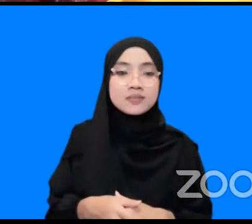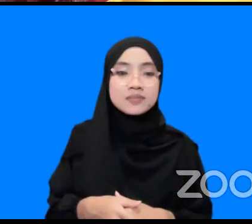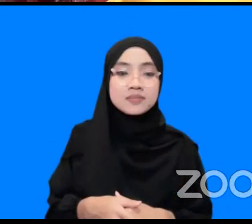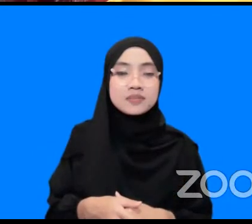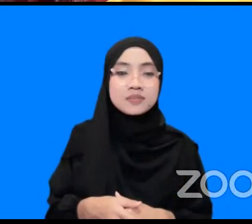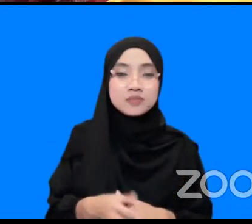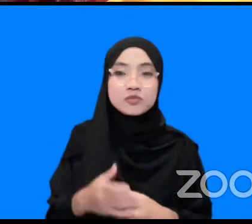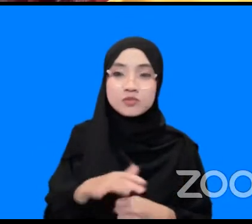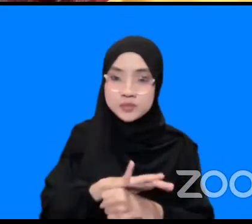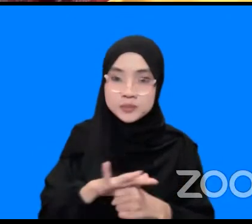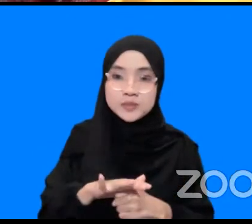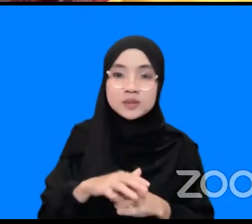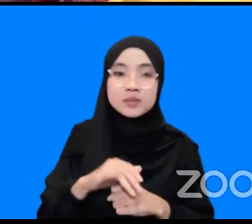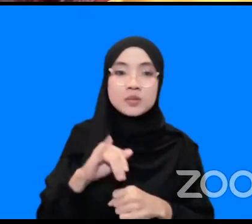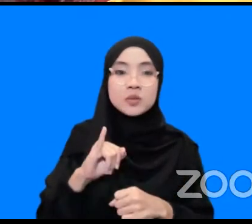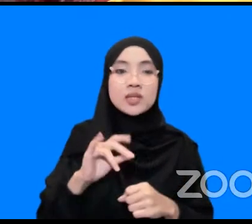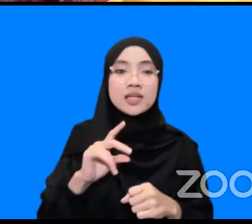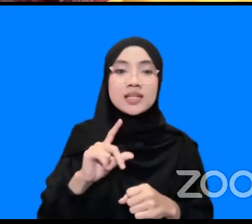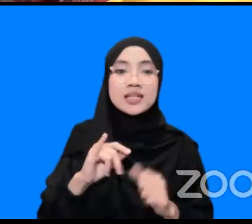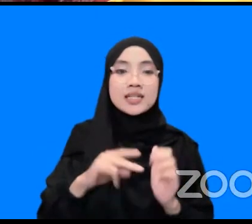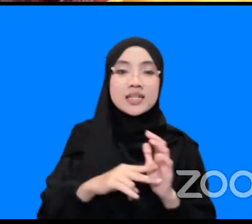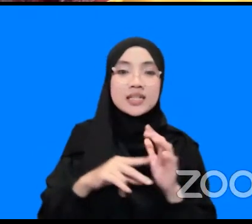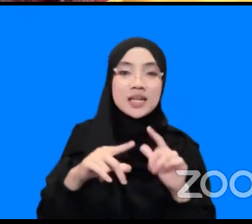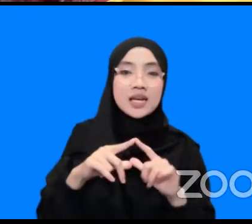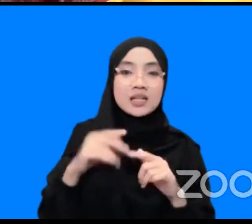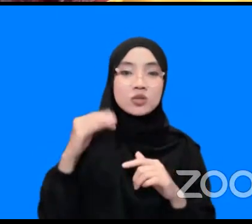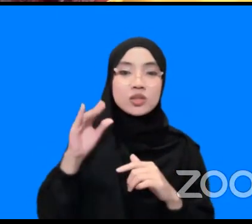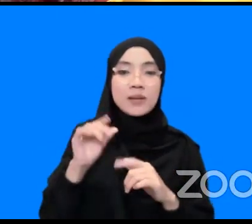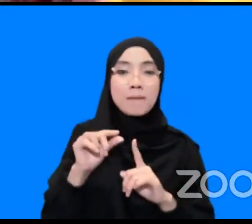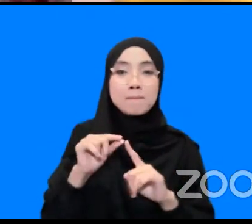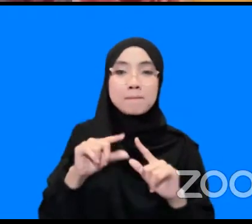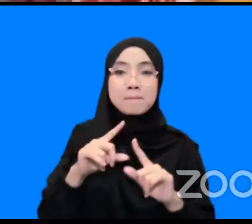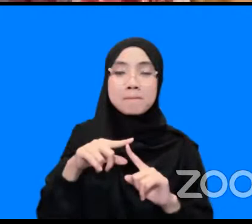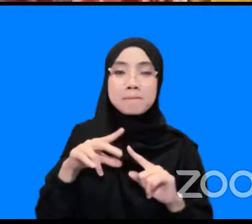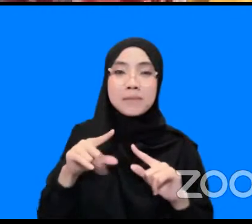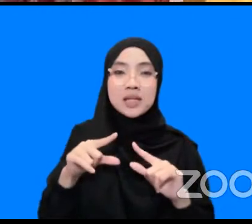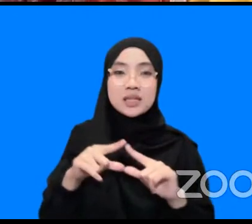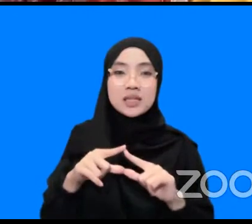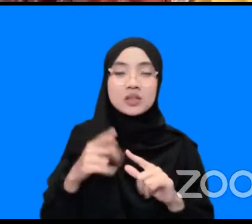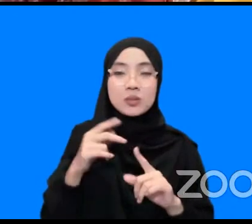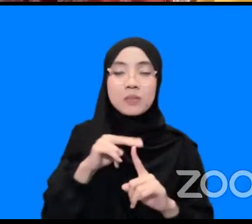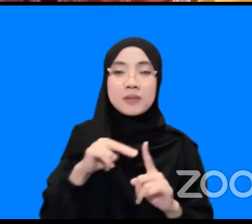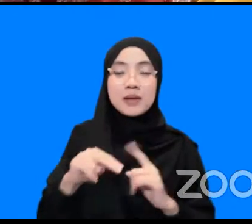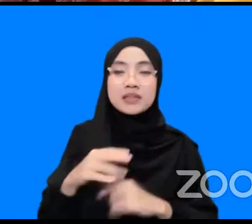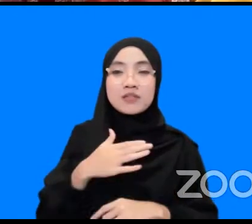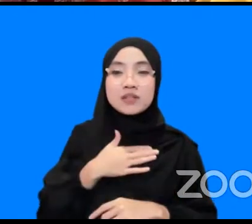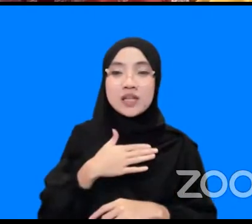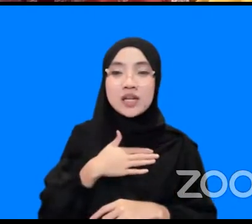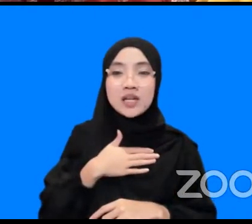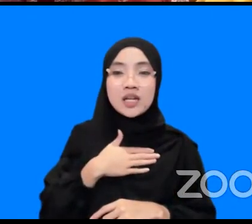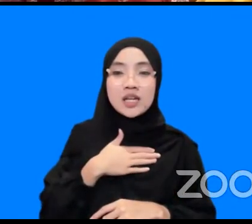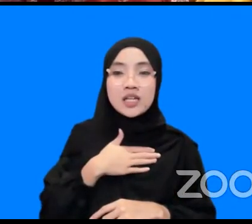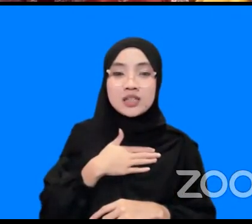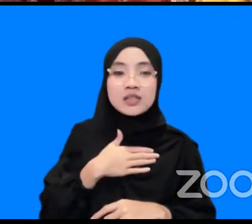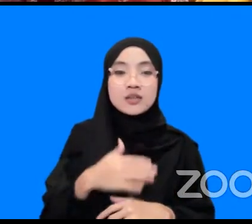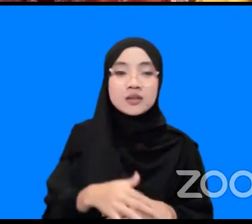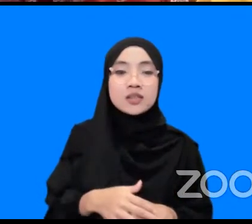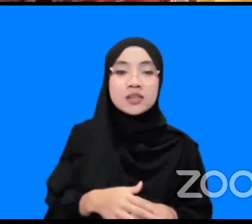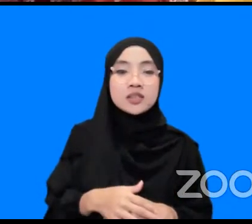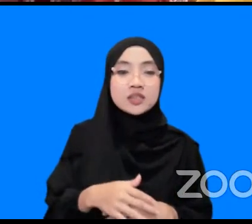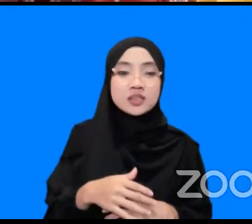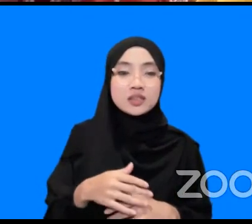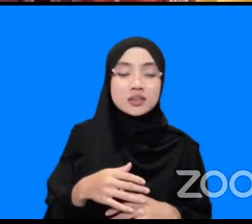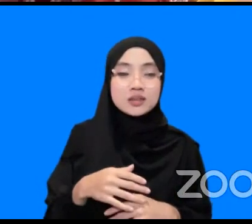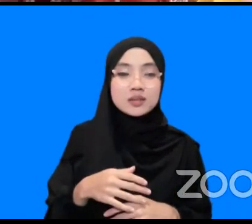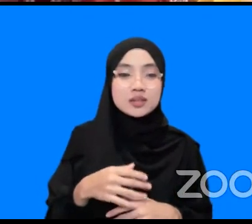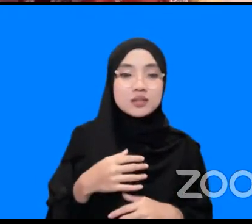ibu irina dan ini patrah ini pandangan saya sebagai satu warga